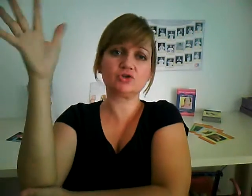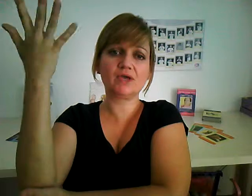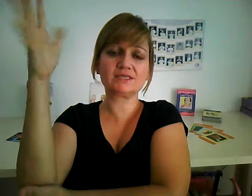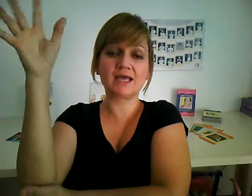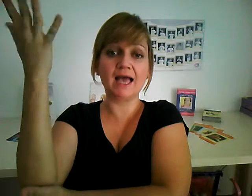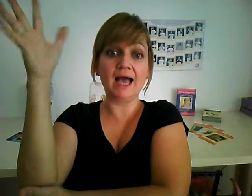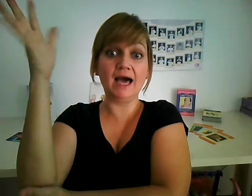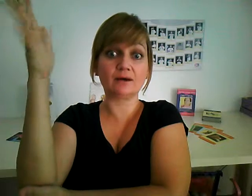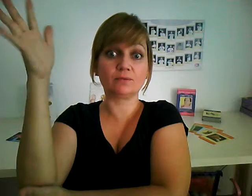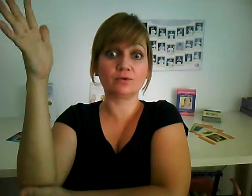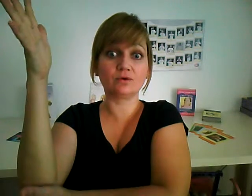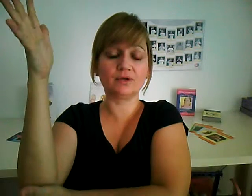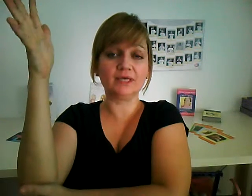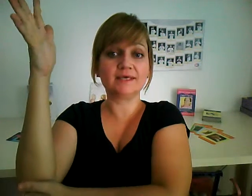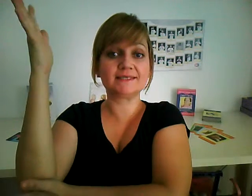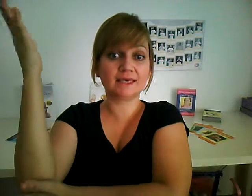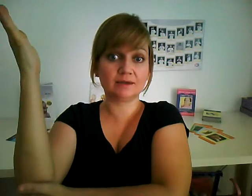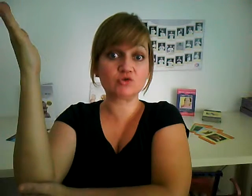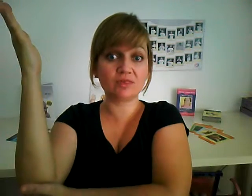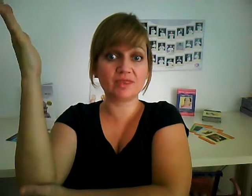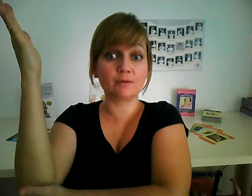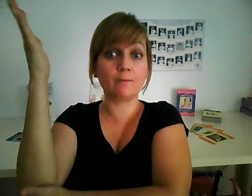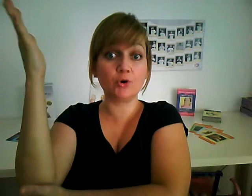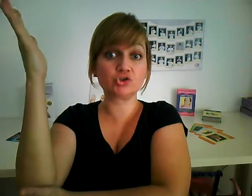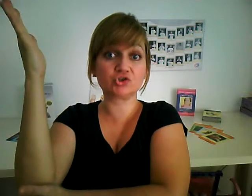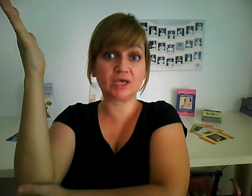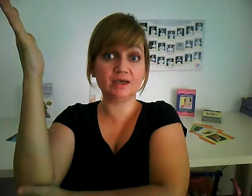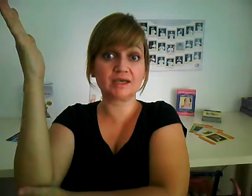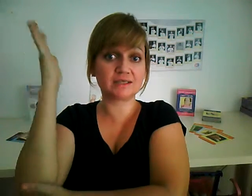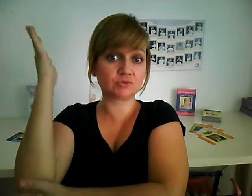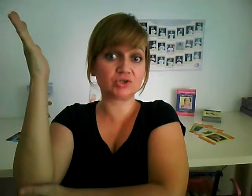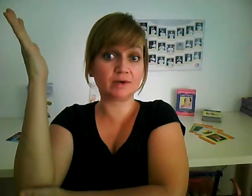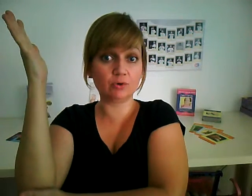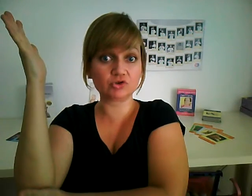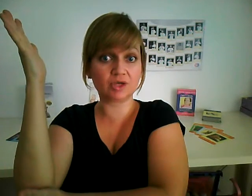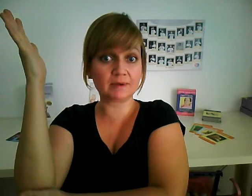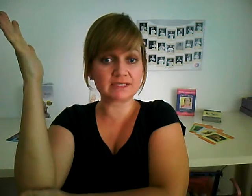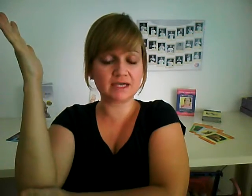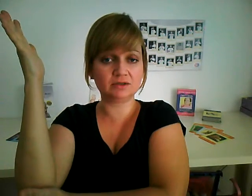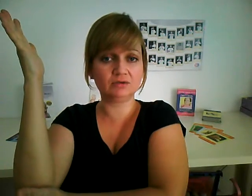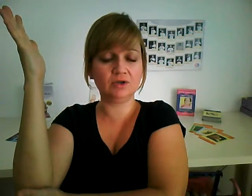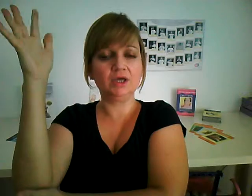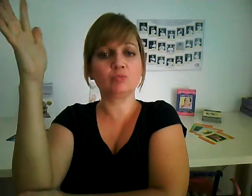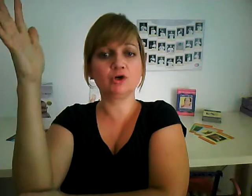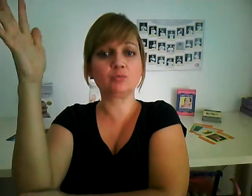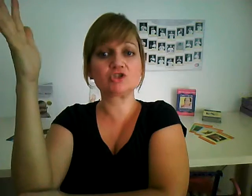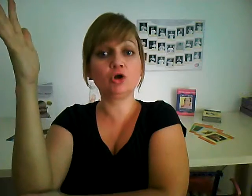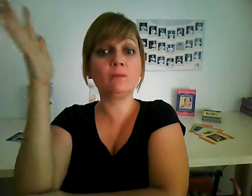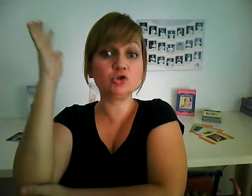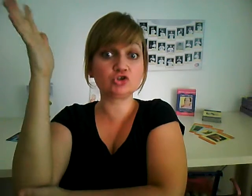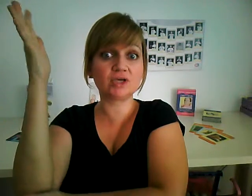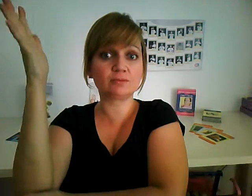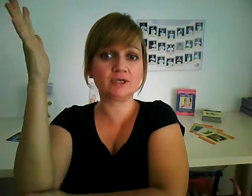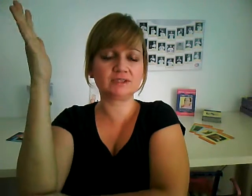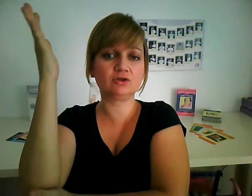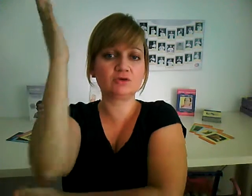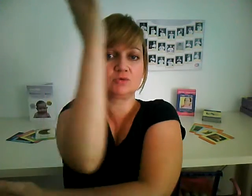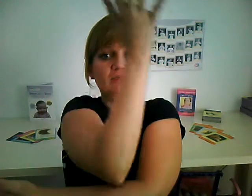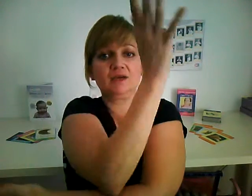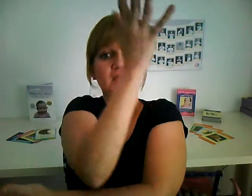esto es árbol, y si queremos hacer bosque, estamos en el bosque paseando, bueno, pues son muchos árboles, entonces vamos a hacer